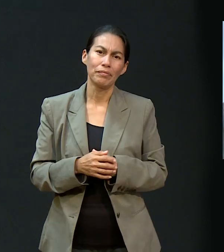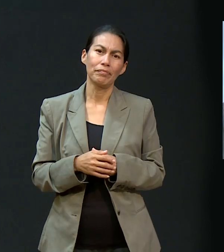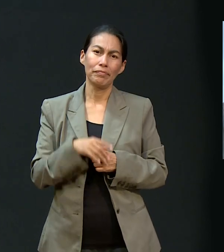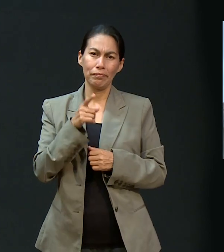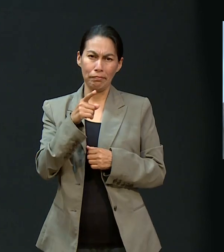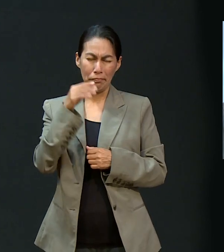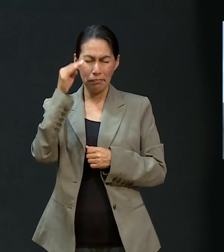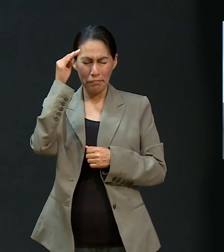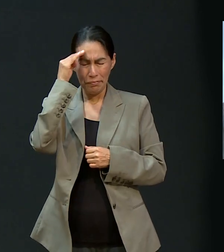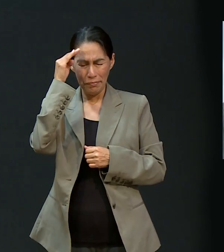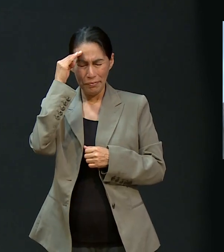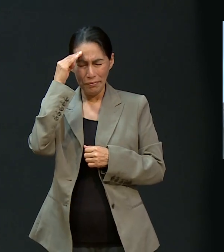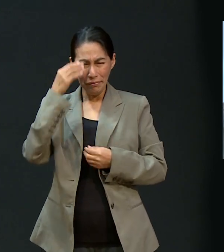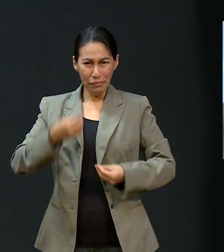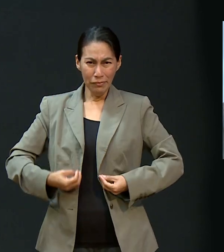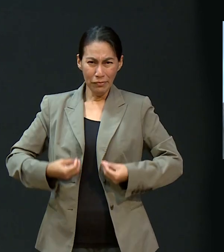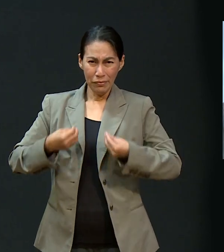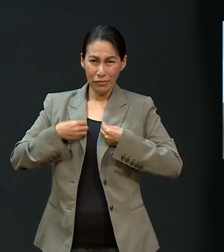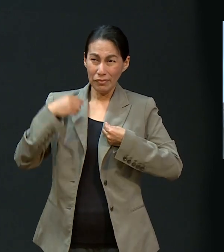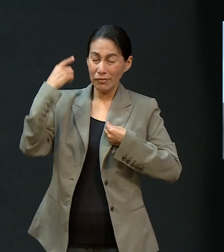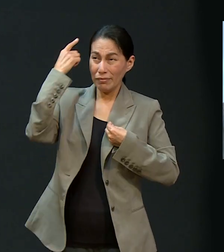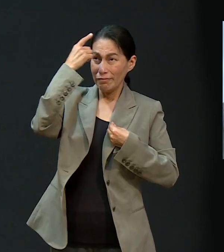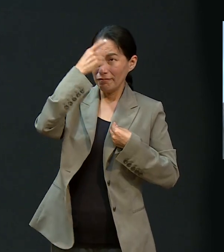hecho en tu vida. Dale gloria a Dios.